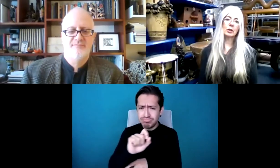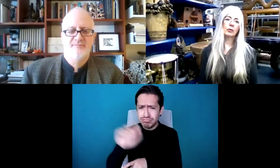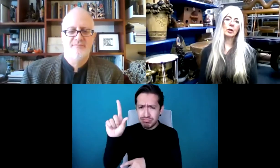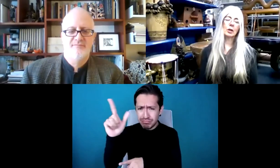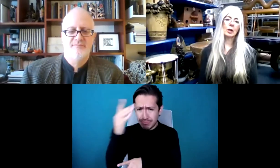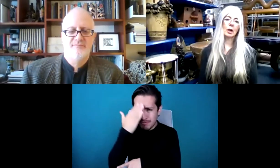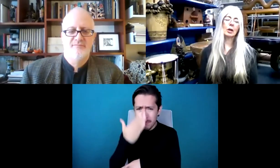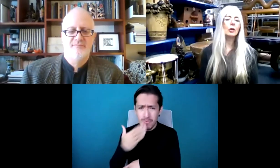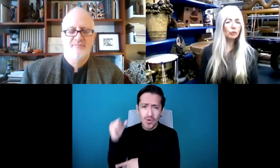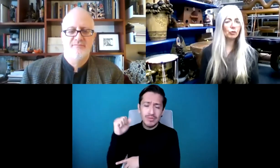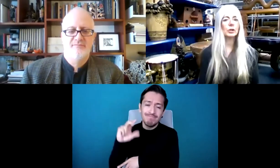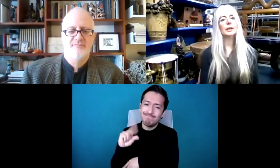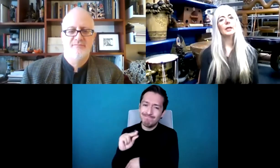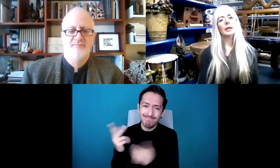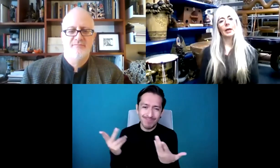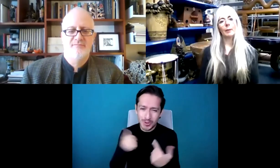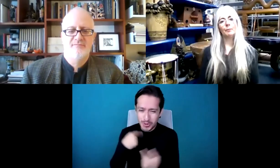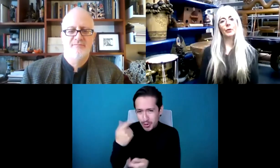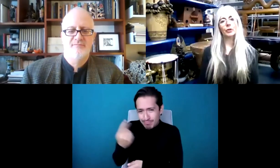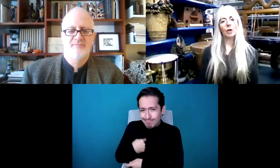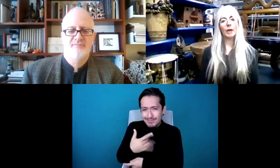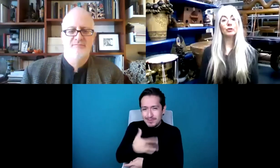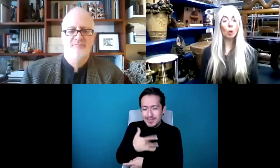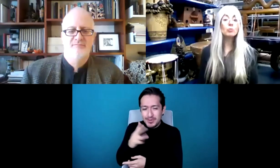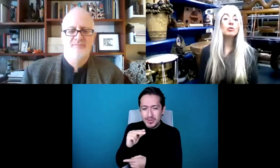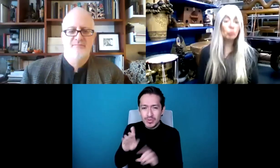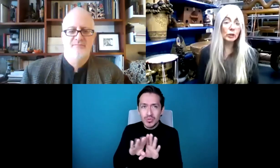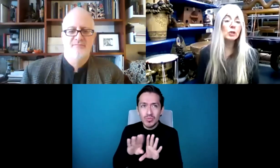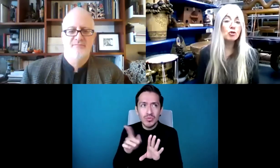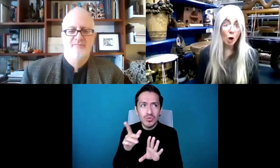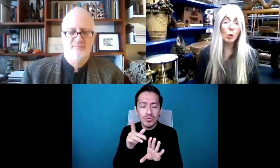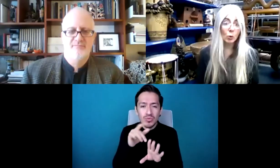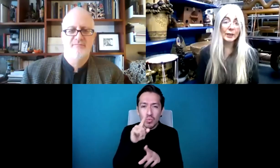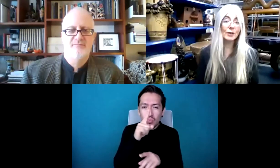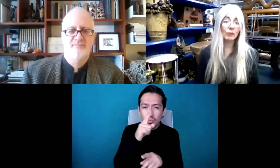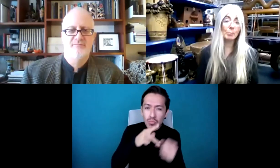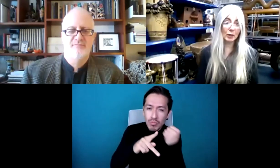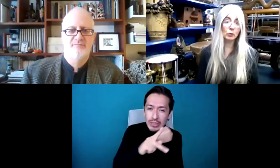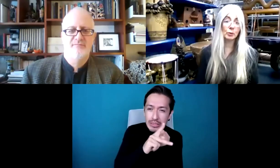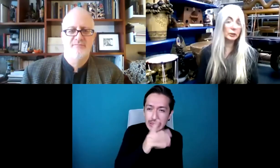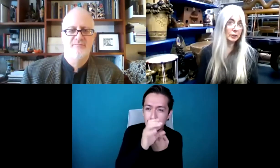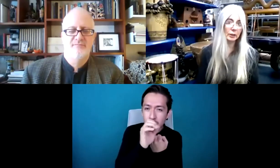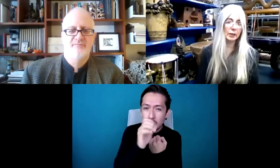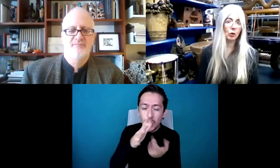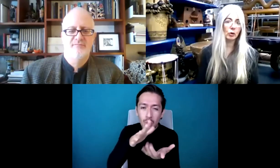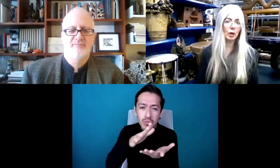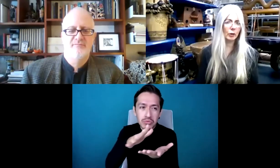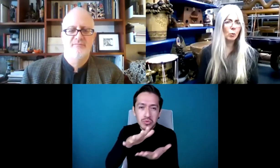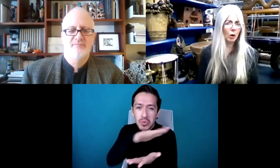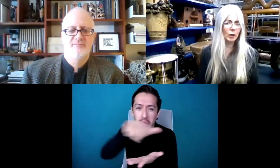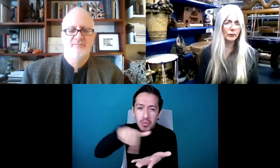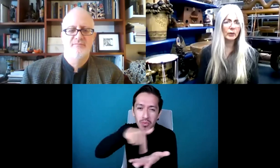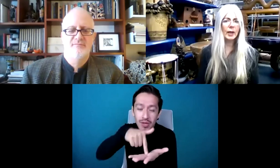en una arena o en un país que no conozco lo